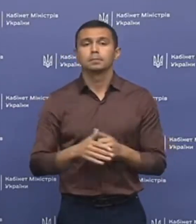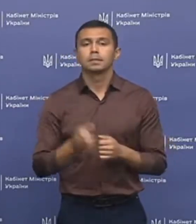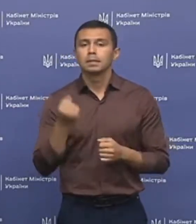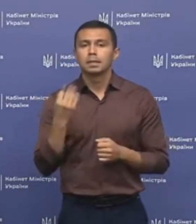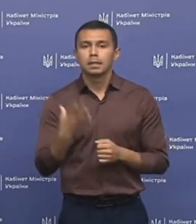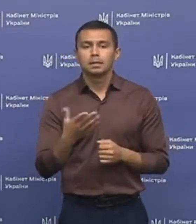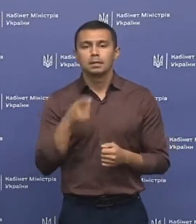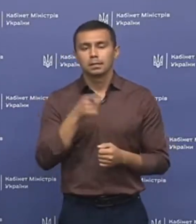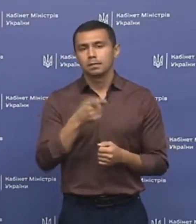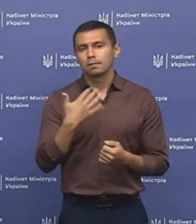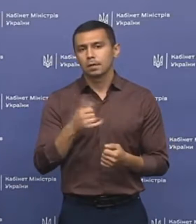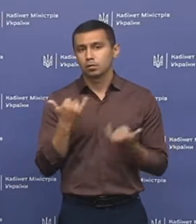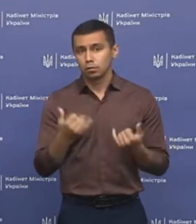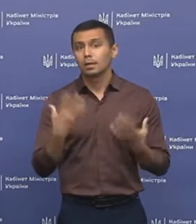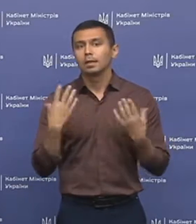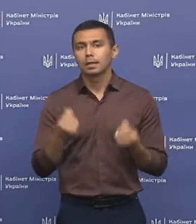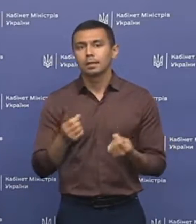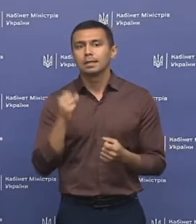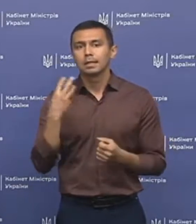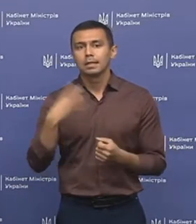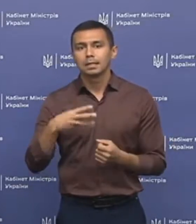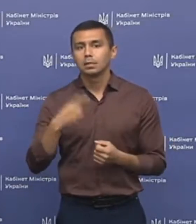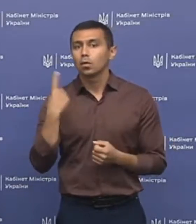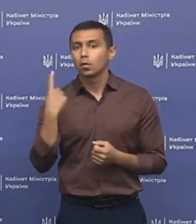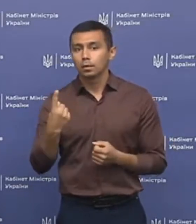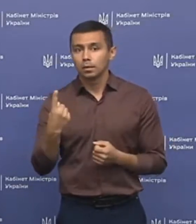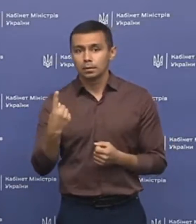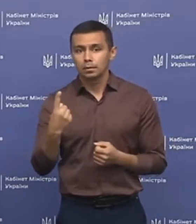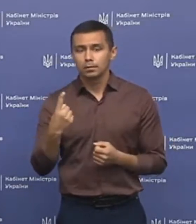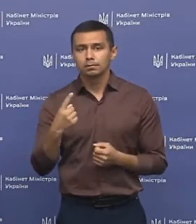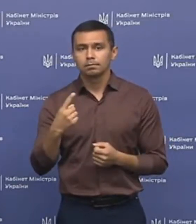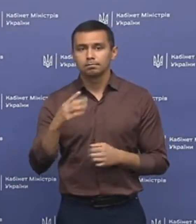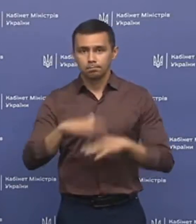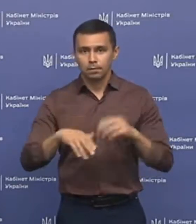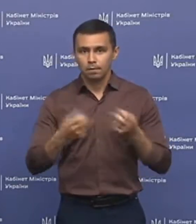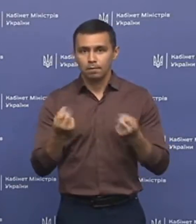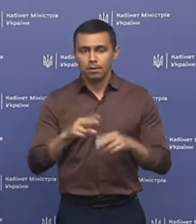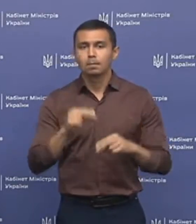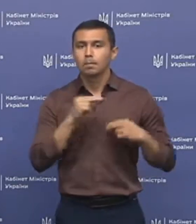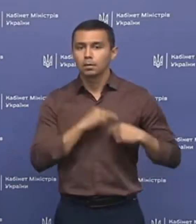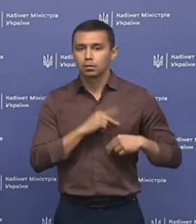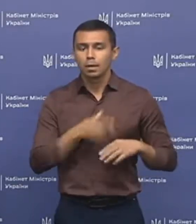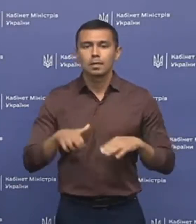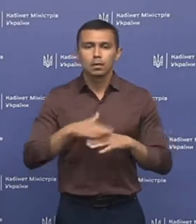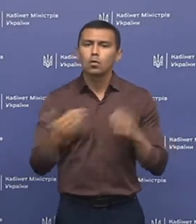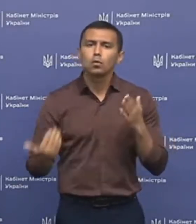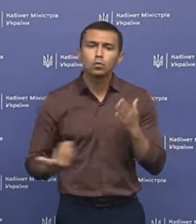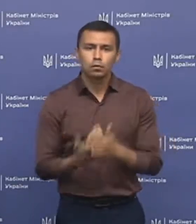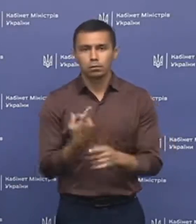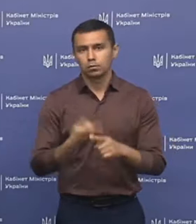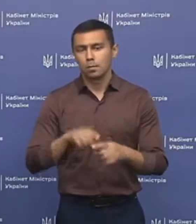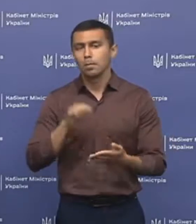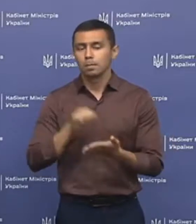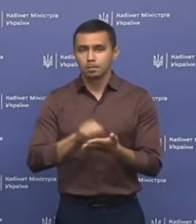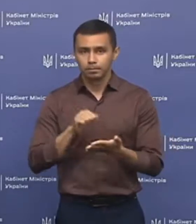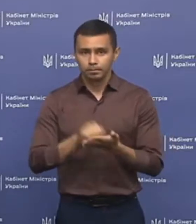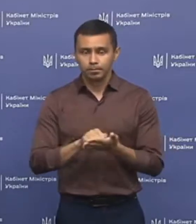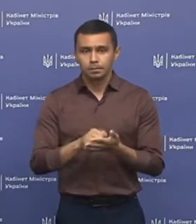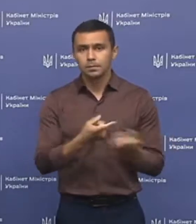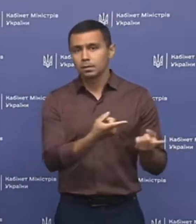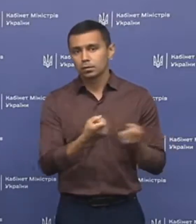Кількість цих, вже на сьогоднішній день 31 фахівець працює над оновленням цього протоколу